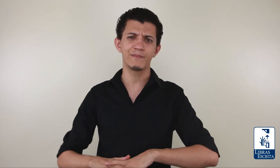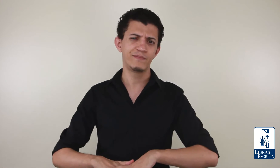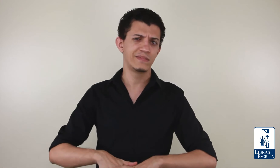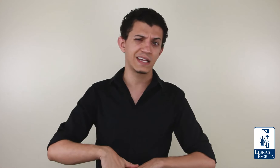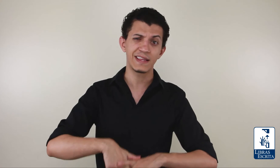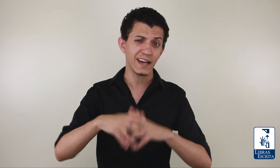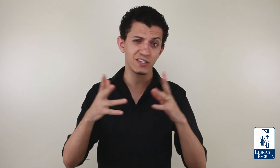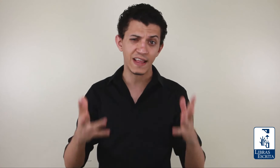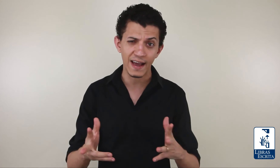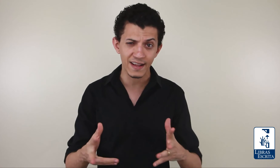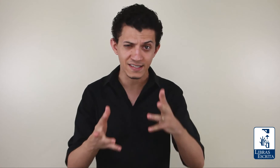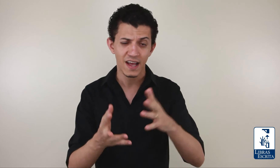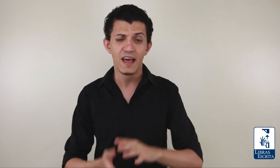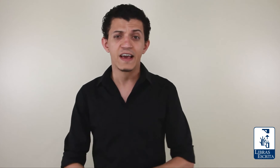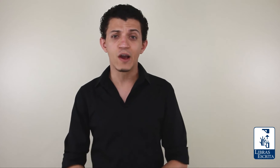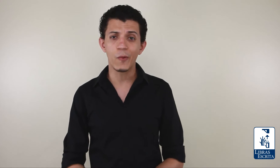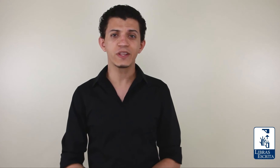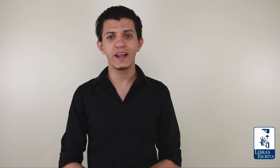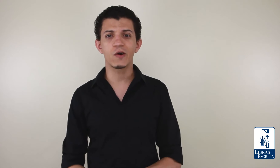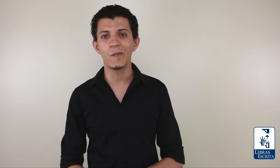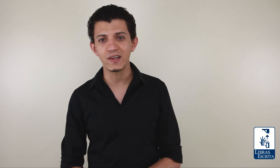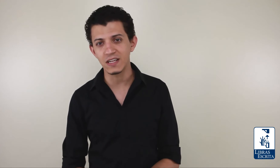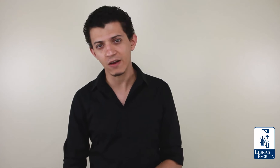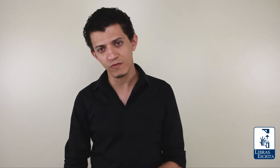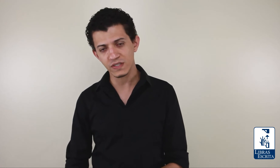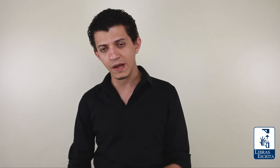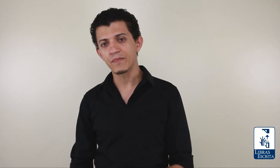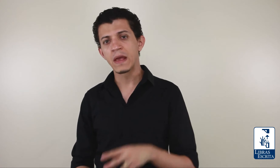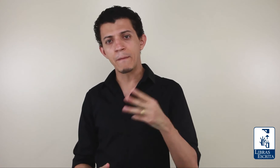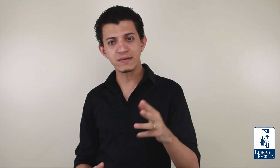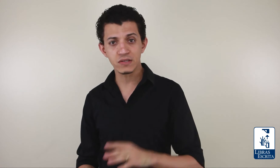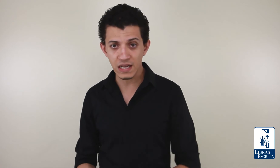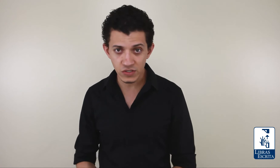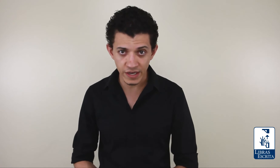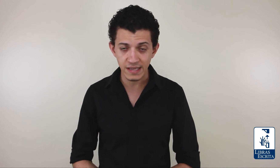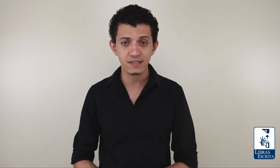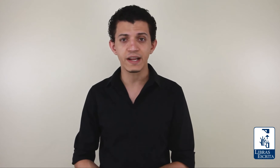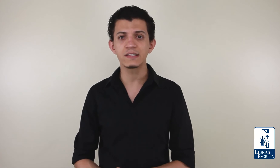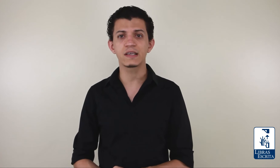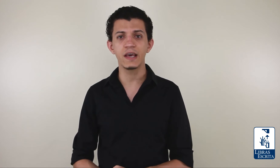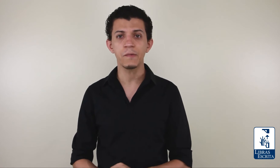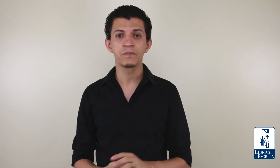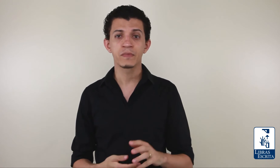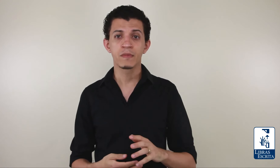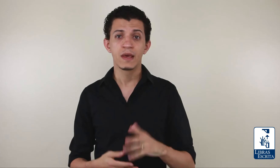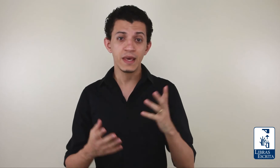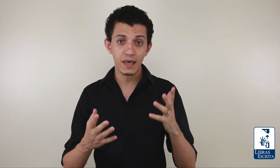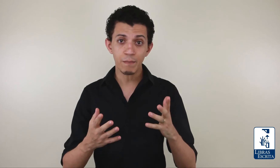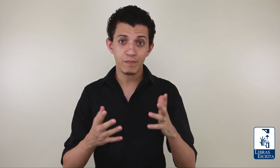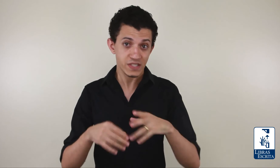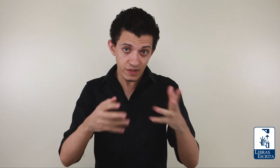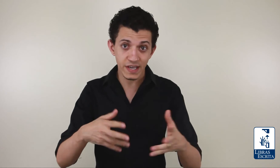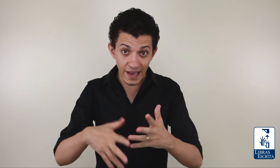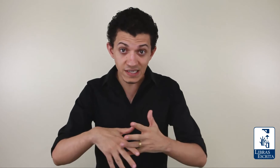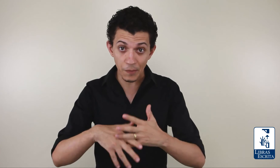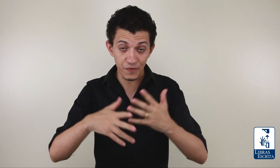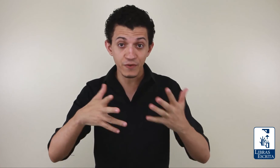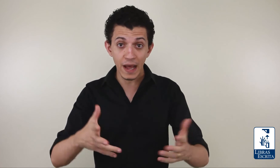centenas de técnicas que eu poderia compartilhar com você. Mas eu selecionei essas três aqui e se você quer se aprofundar